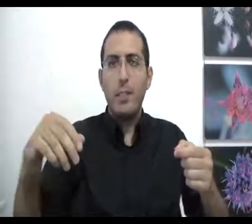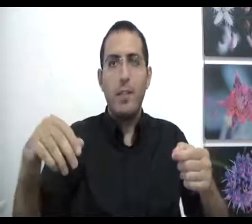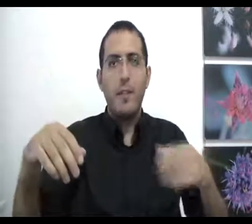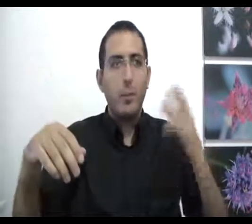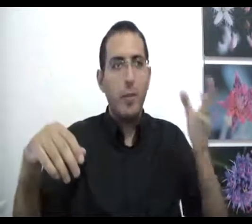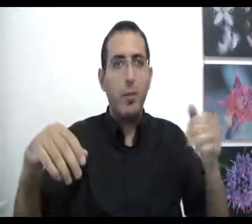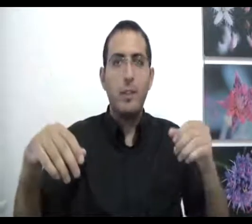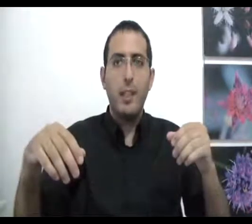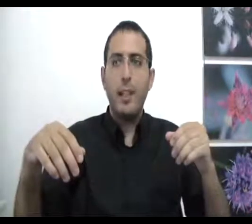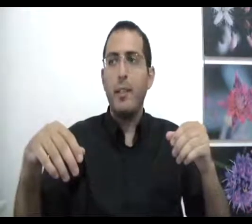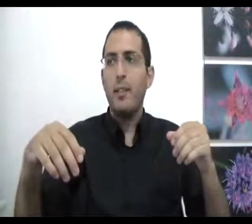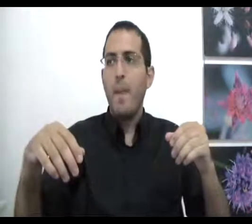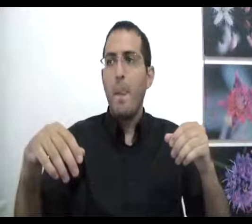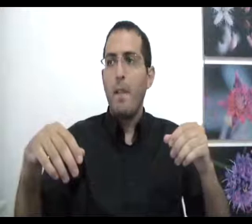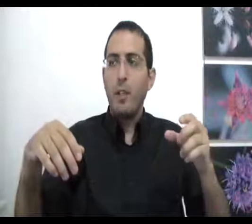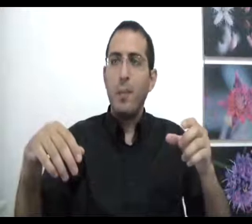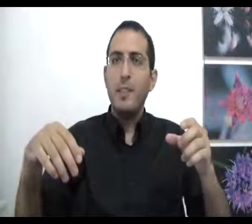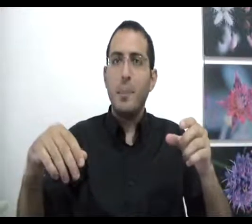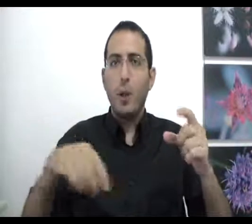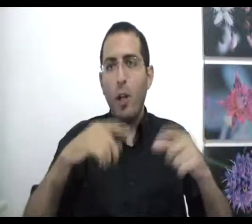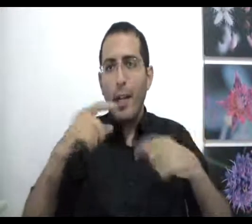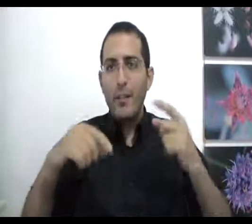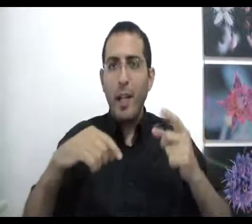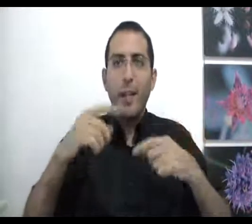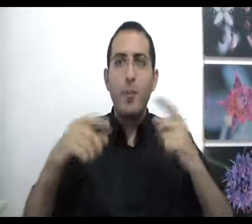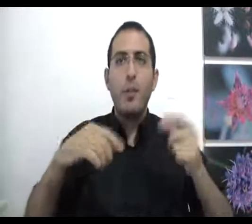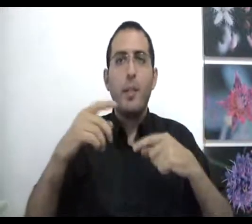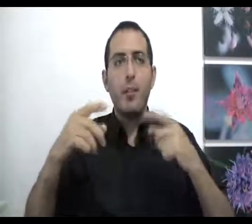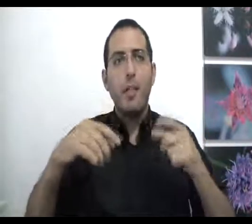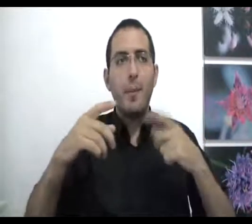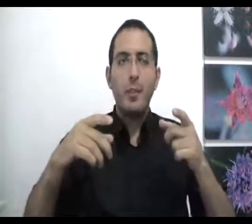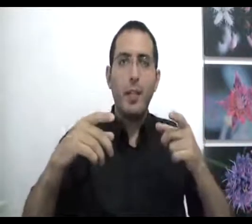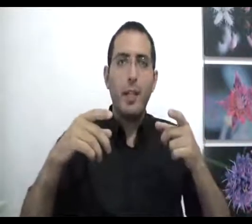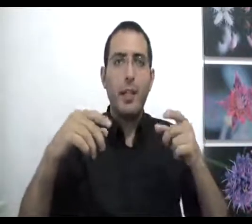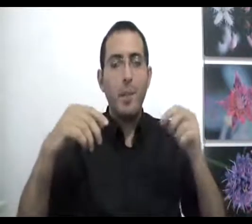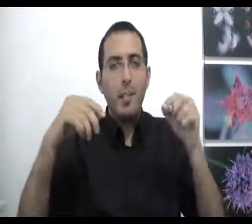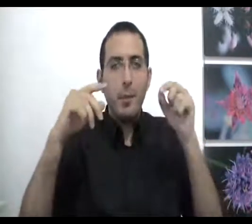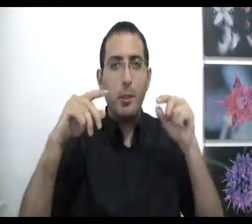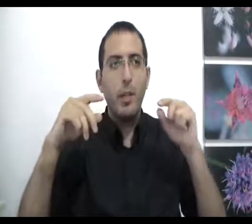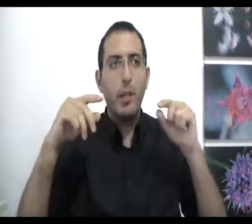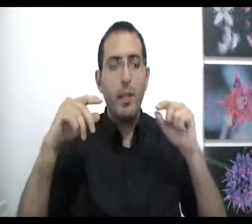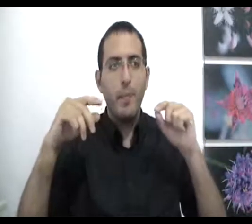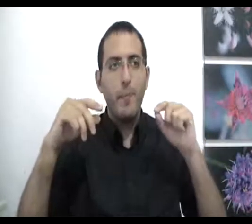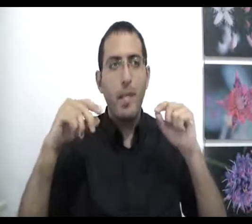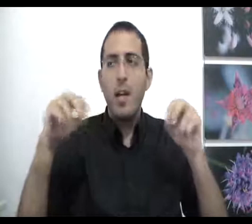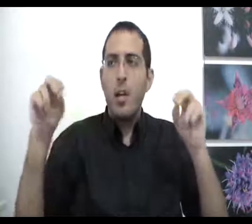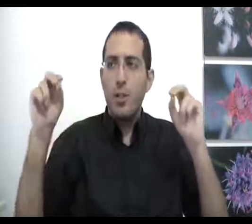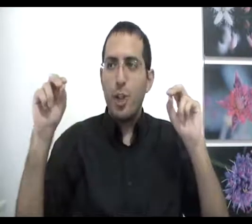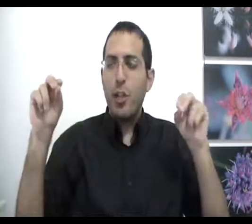ככה ויום אחד הוא רוצה אחרת ויותר מזה בכל רגע ורגע גם יש לאדם רצון אחר כי אם האדם מתבונן הוא יראה שכל